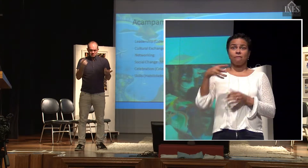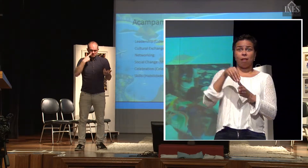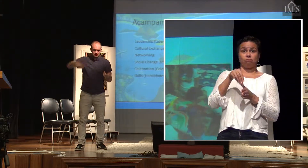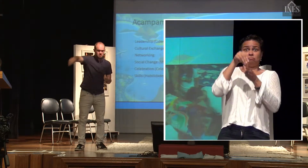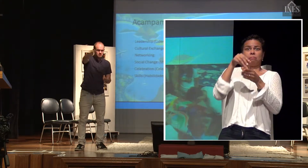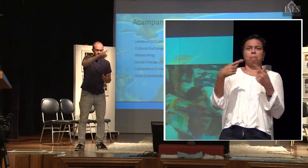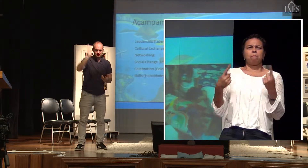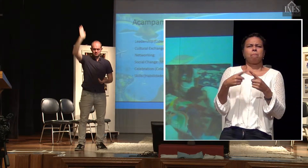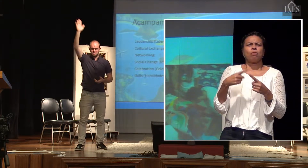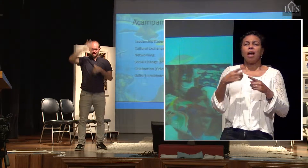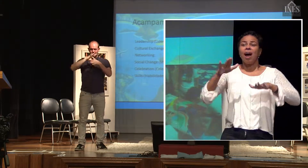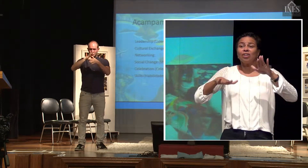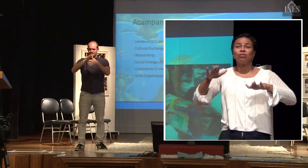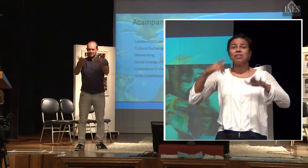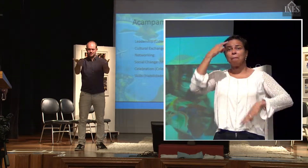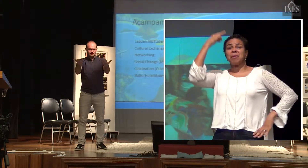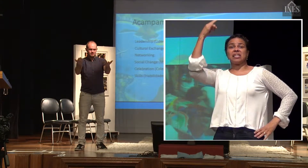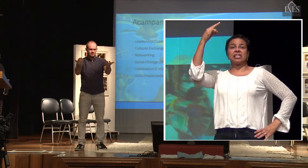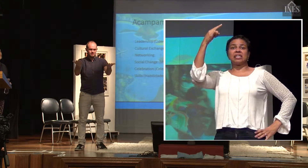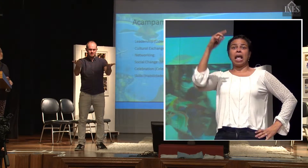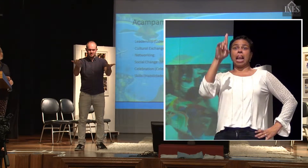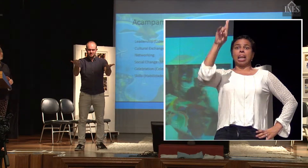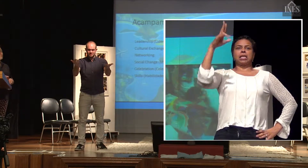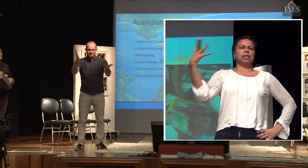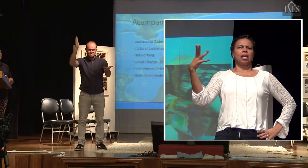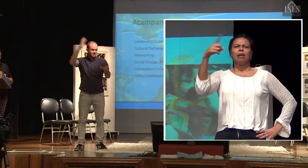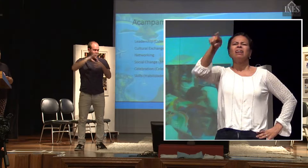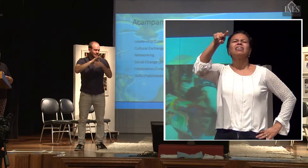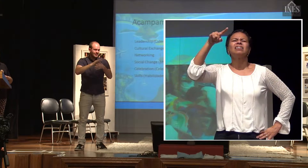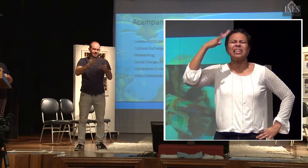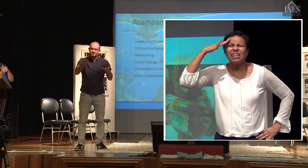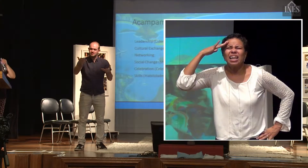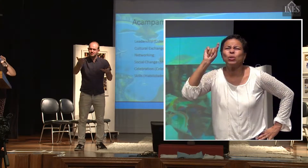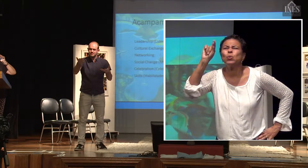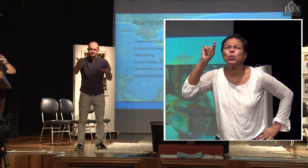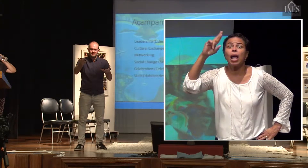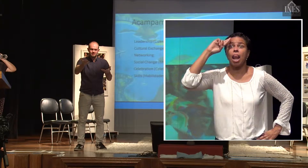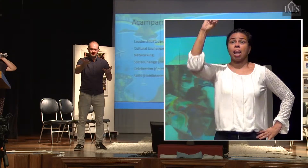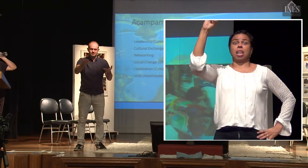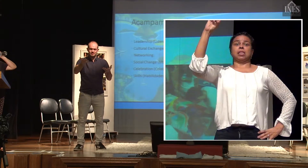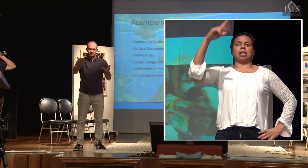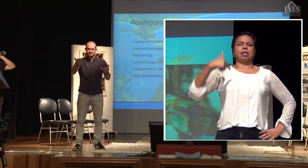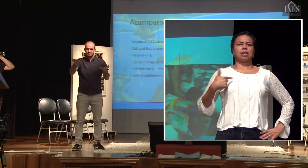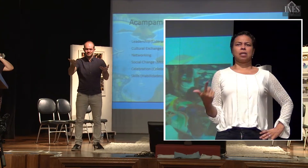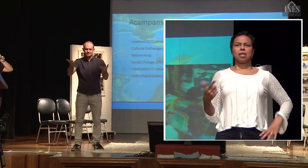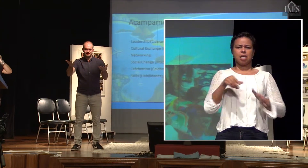porque, às vezes, as pessoas têm uma ideia de liderança. Vocês, que ideia que vocês têm de liderança? O que vocês falam quando a gente pensa em